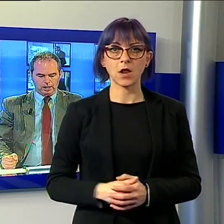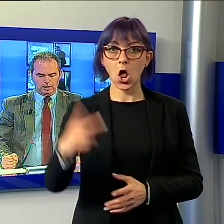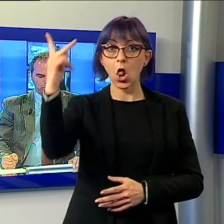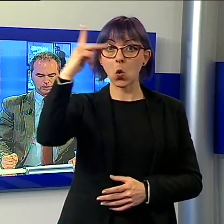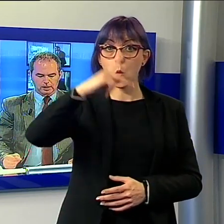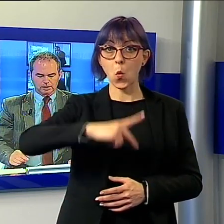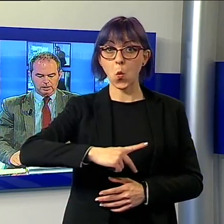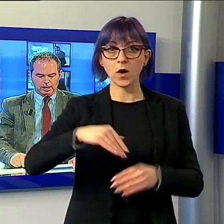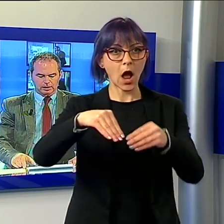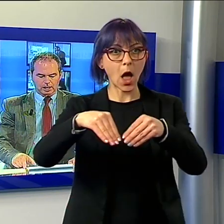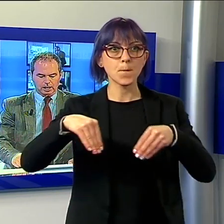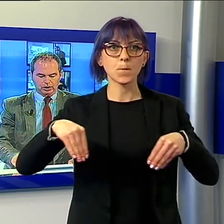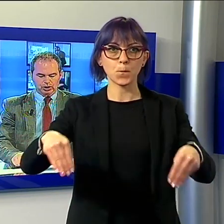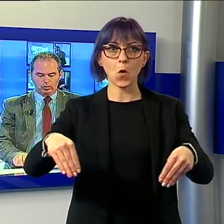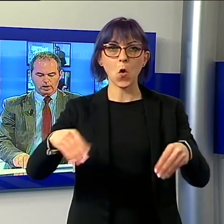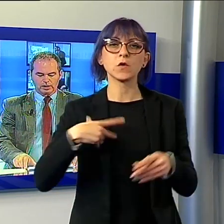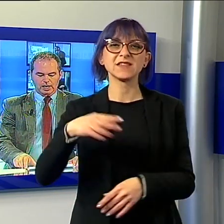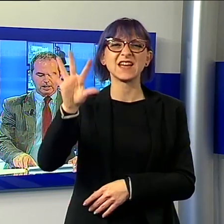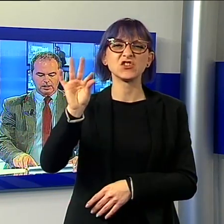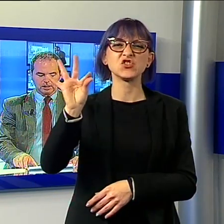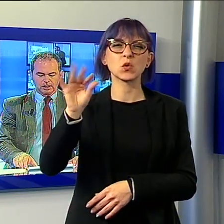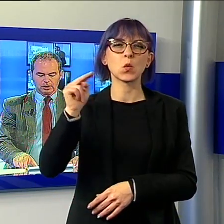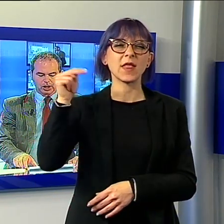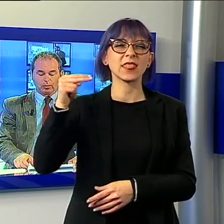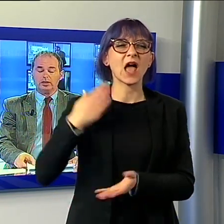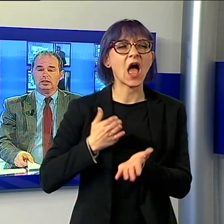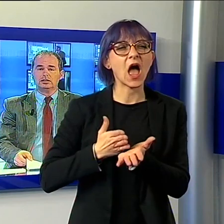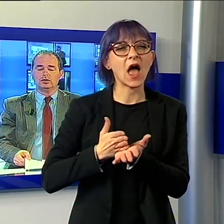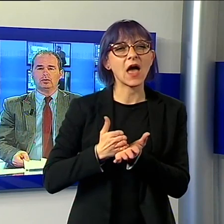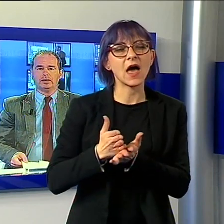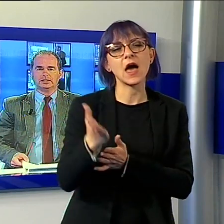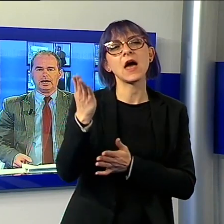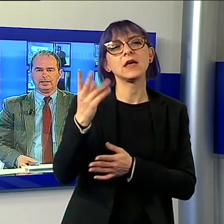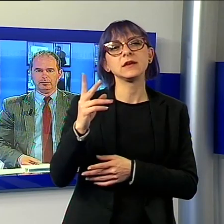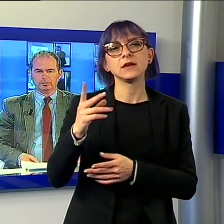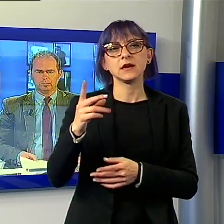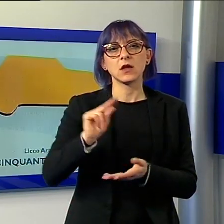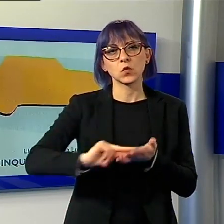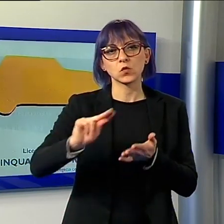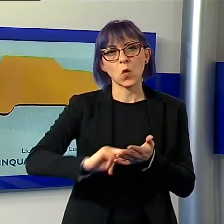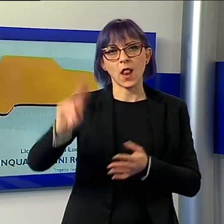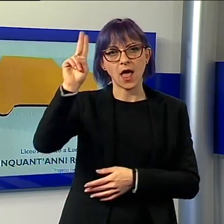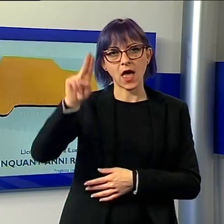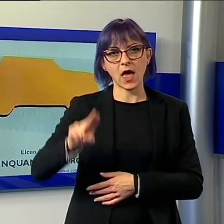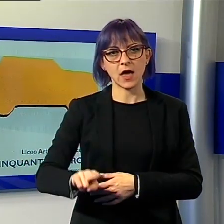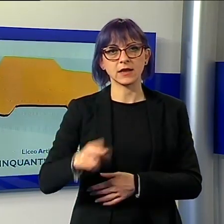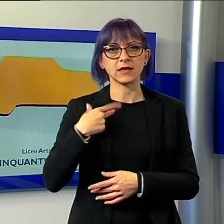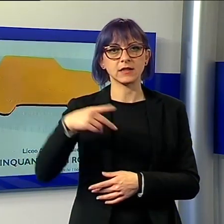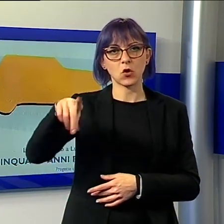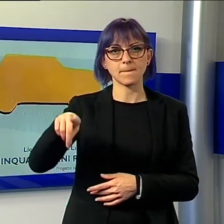la mostra dedicata ai 50 anni del liceo artistico Passaglia. 50 anni rombanti, si